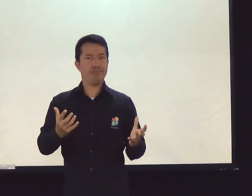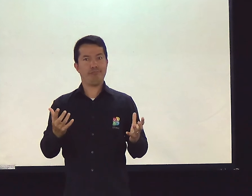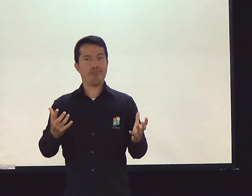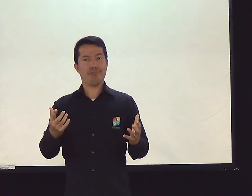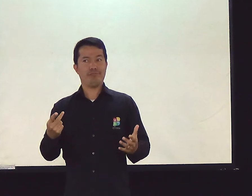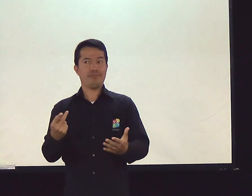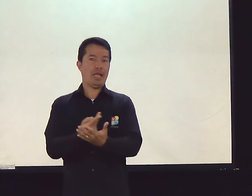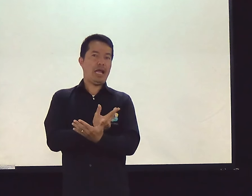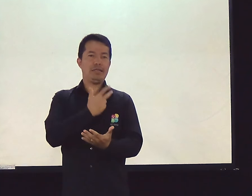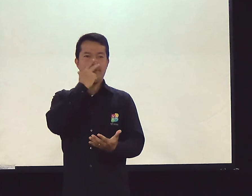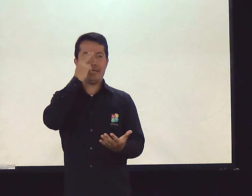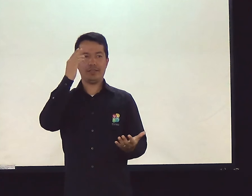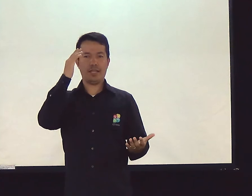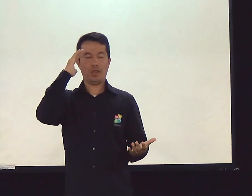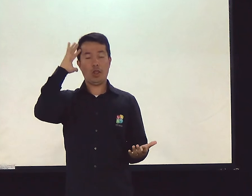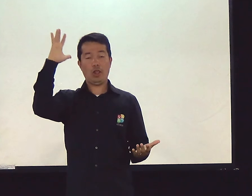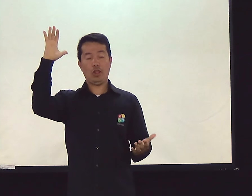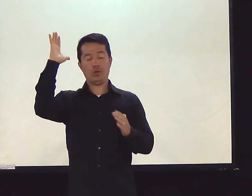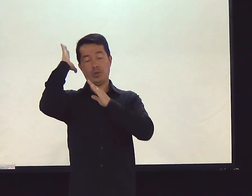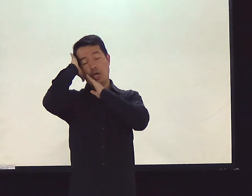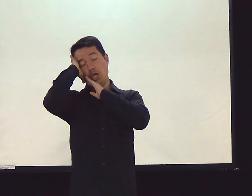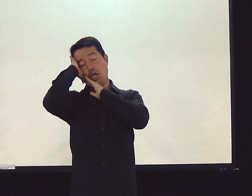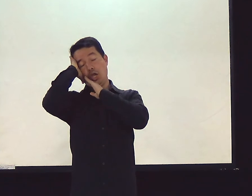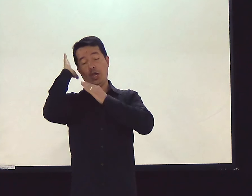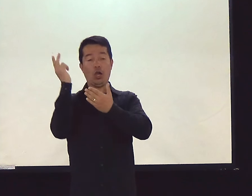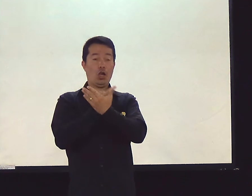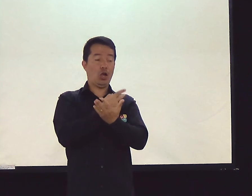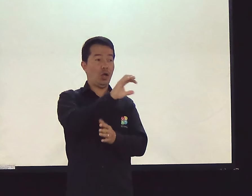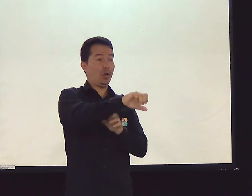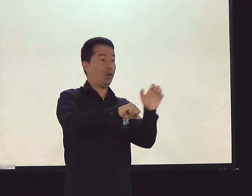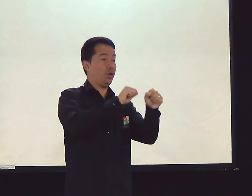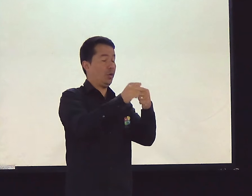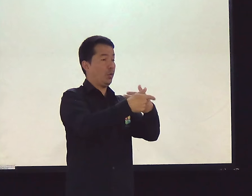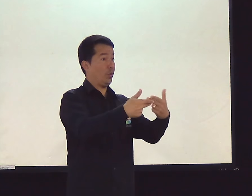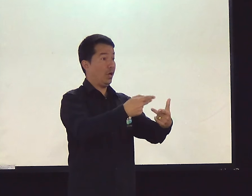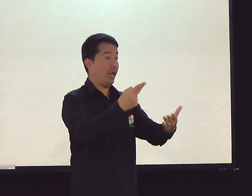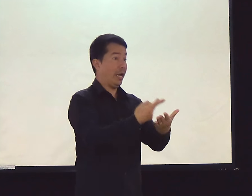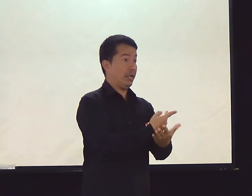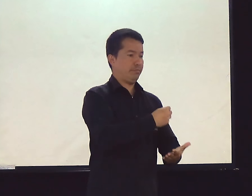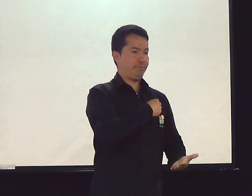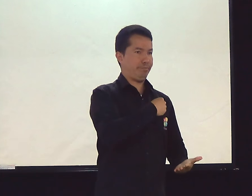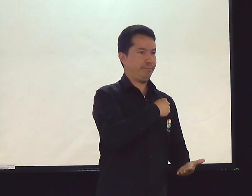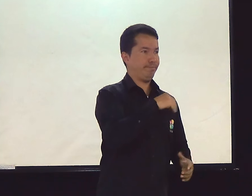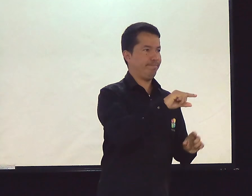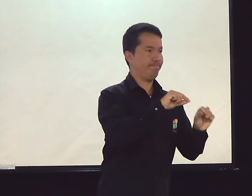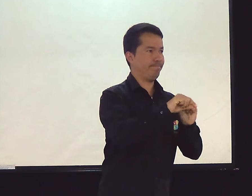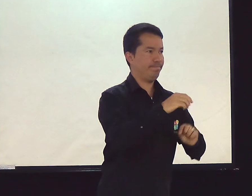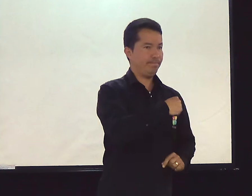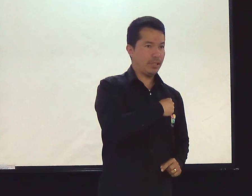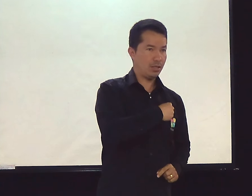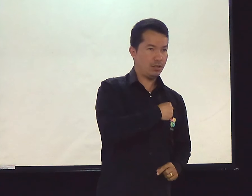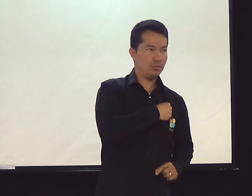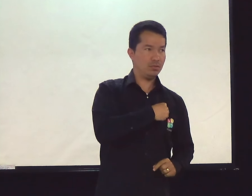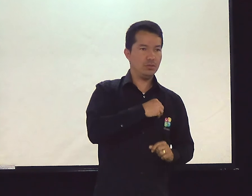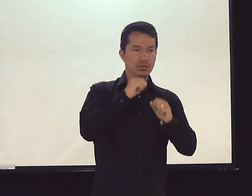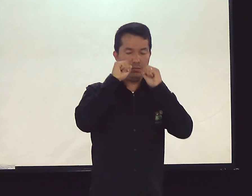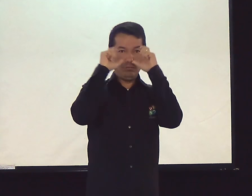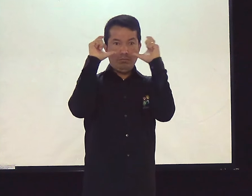vezes você erra ou alguma coisa acontece, você